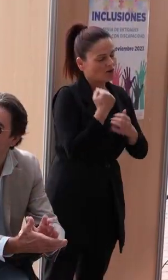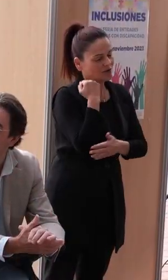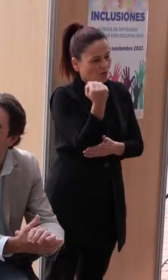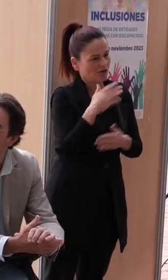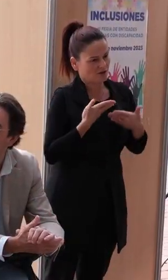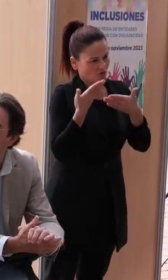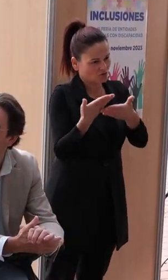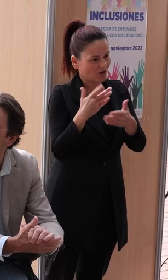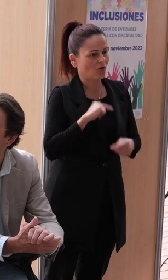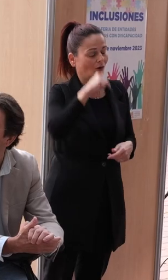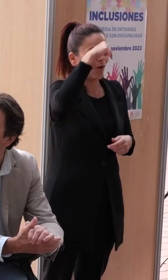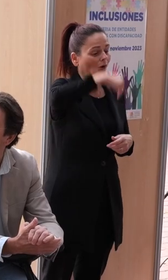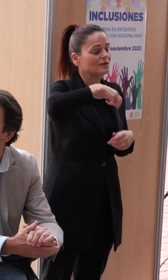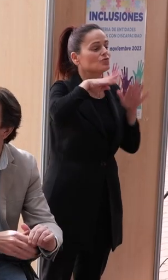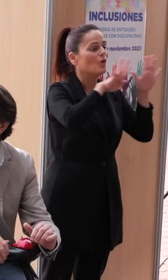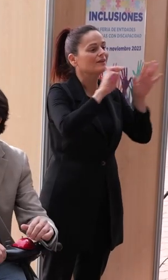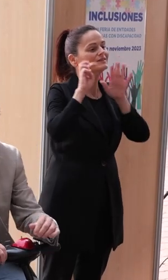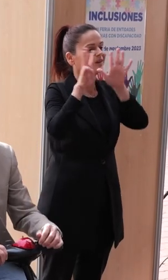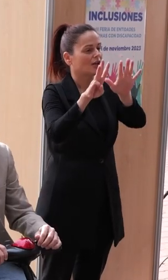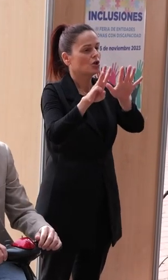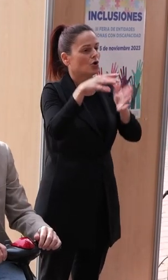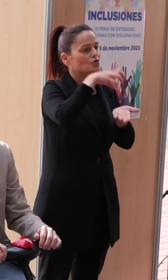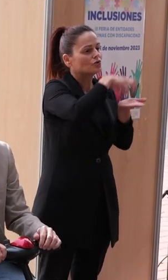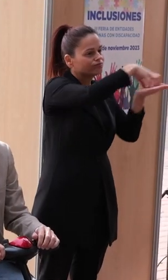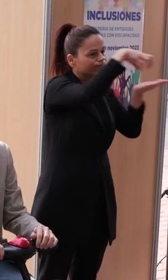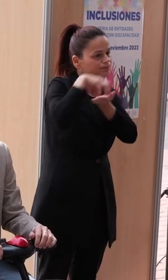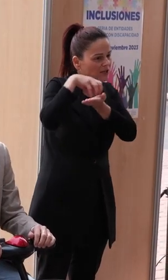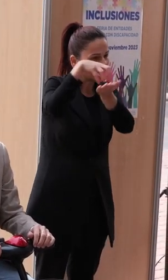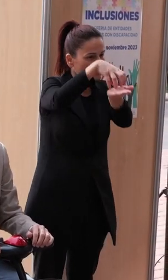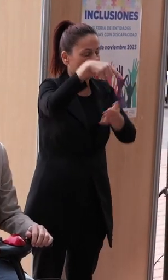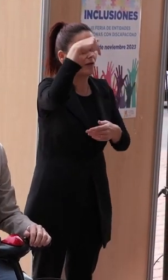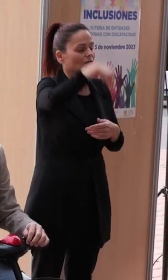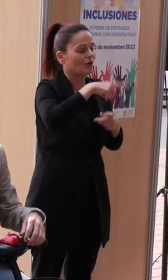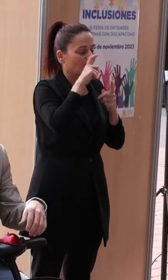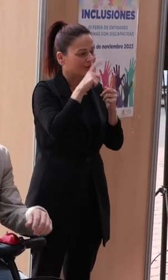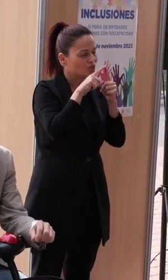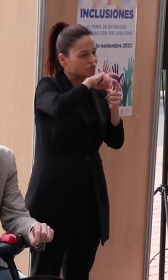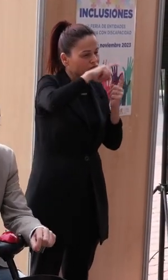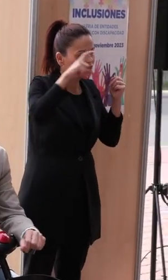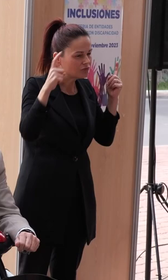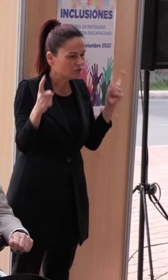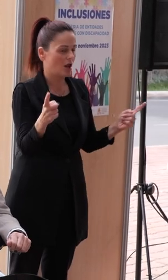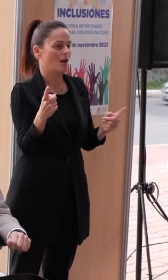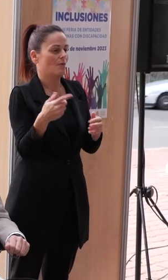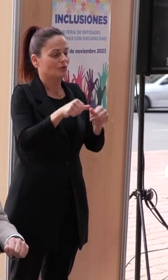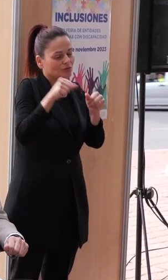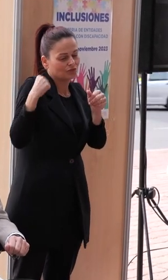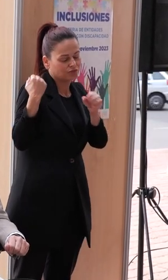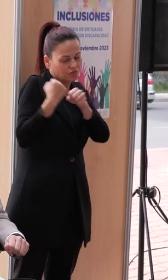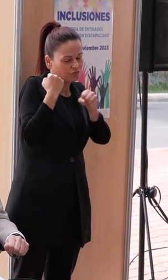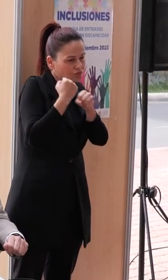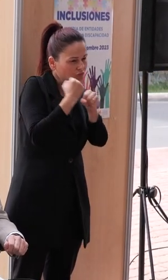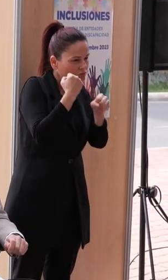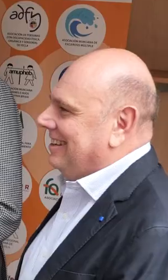Hoy en esta feira 48 asociaciones que durante todo el año están haciendo una labor